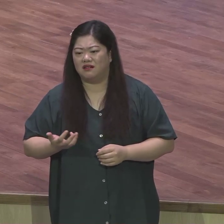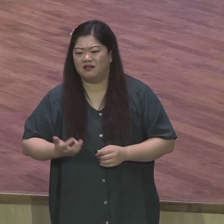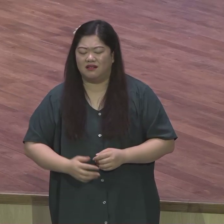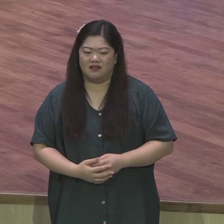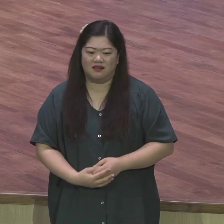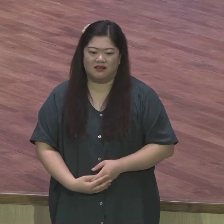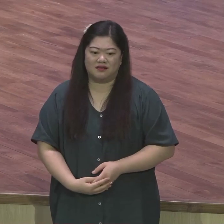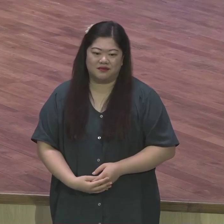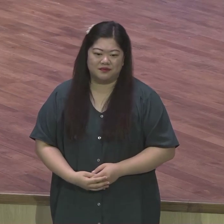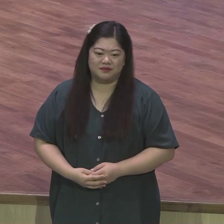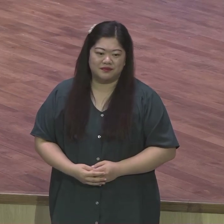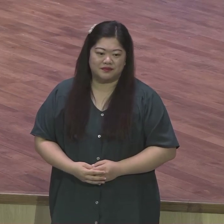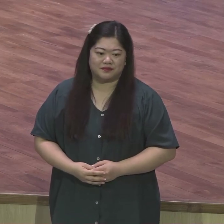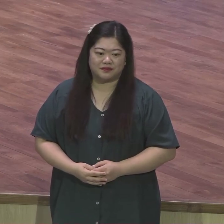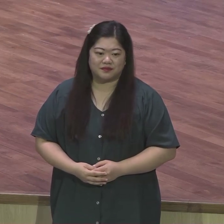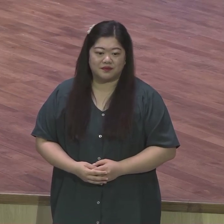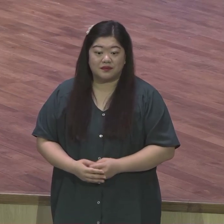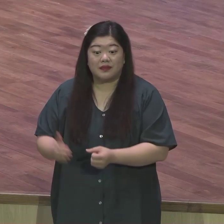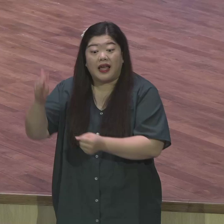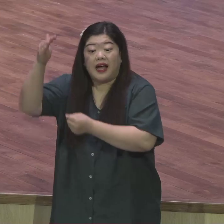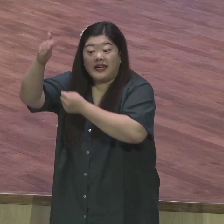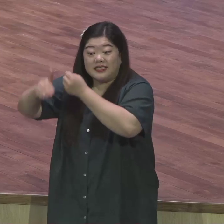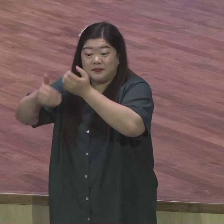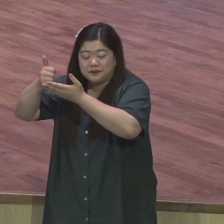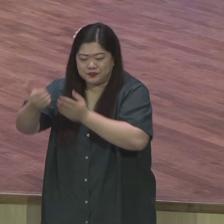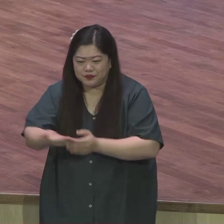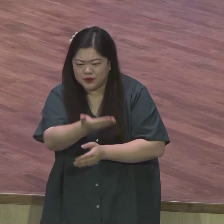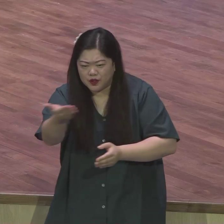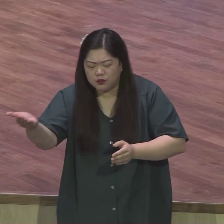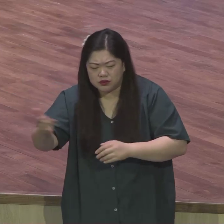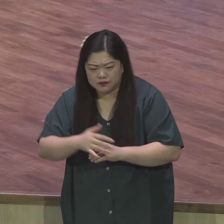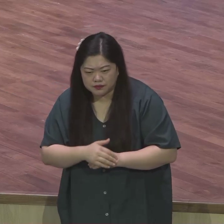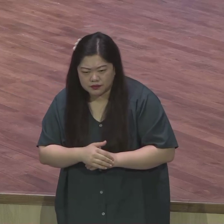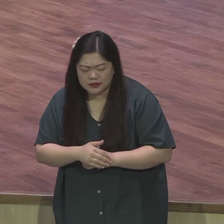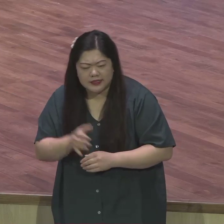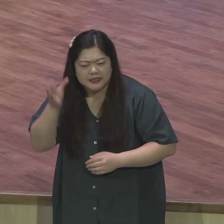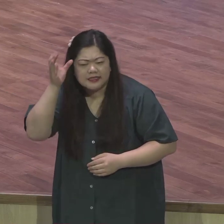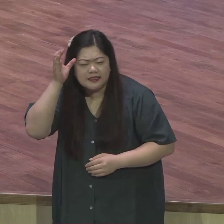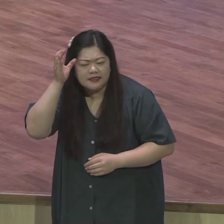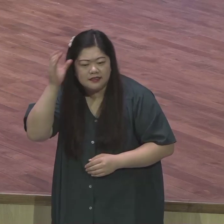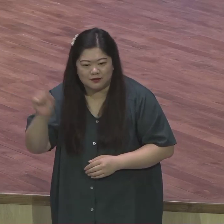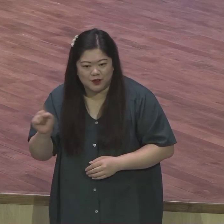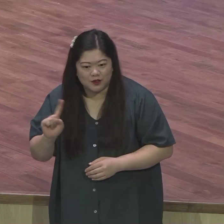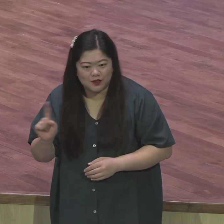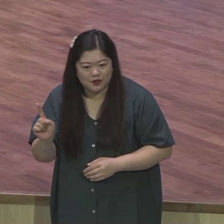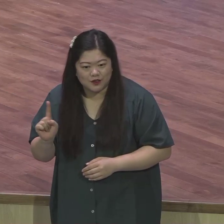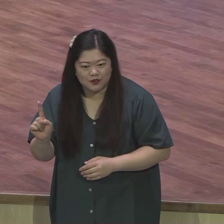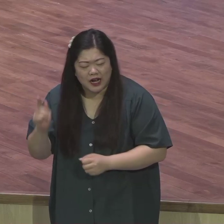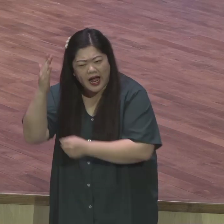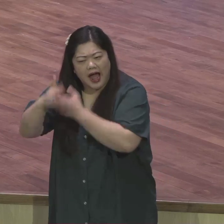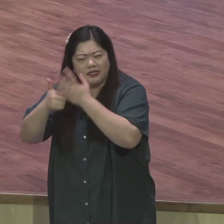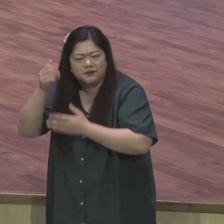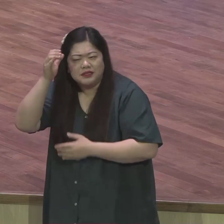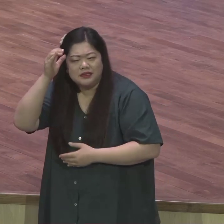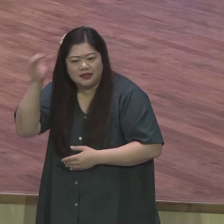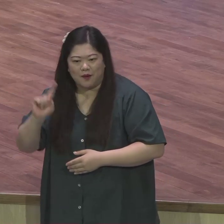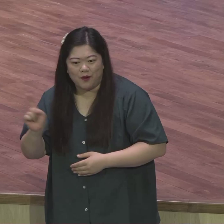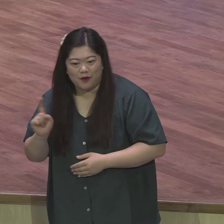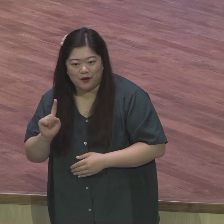하나님이 우리에게 바라는 것이 무엇입니까 우리에게 바라는 것이 무엇입니까 바울이 가졌던